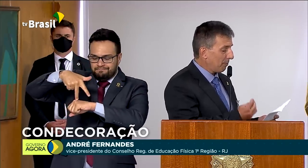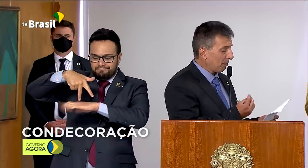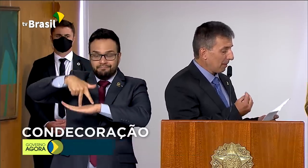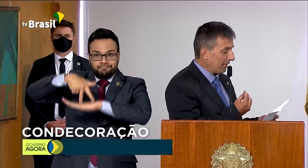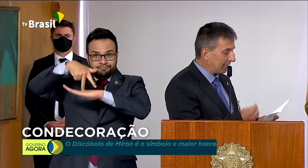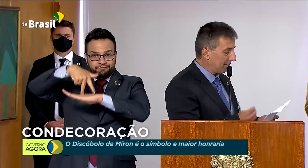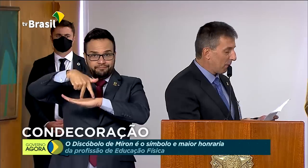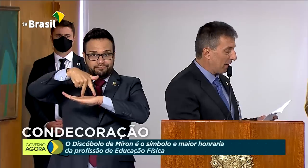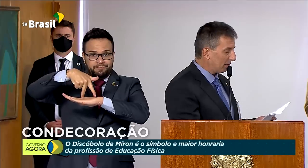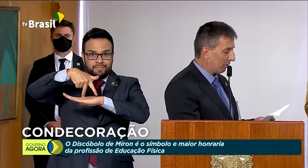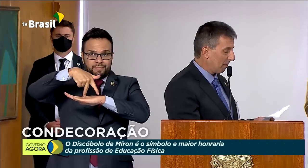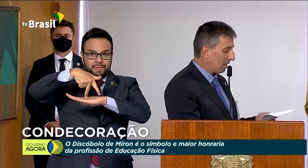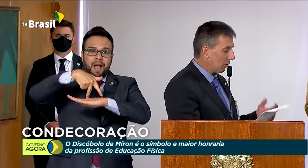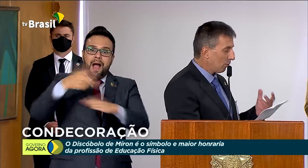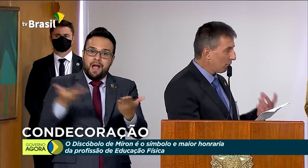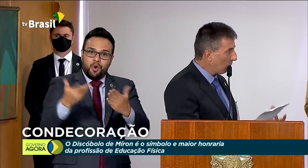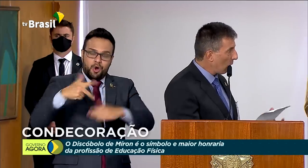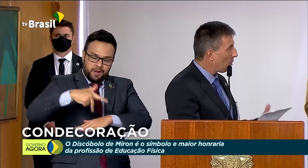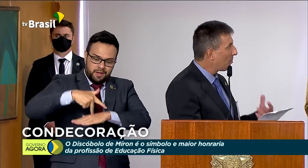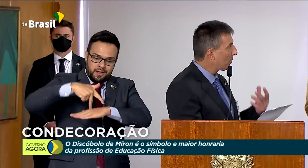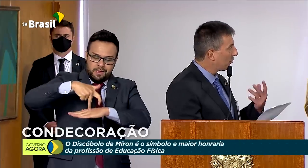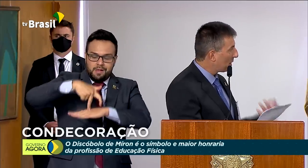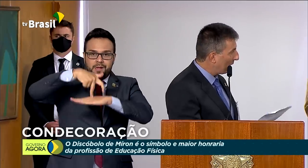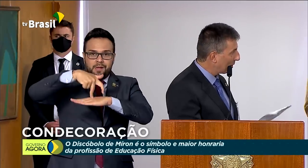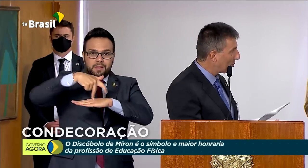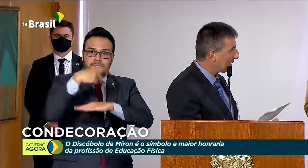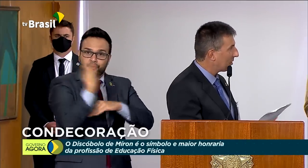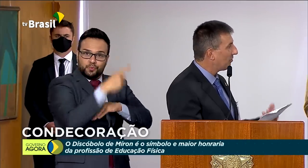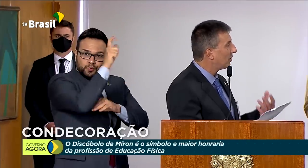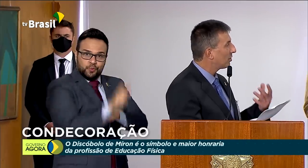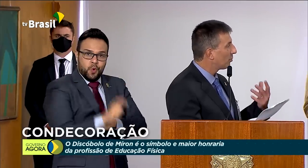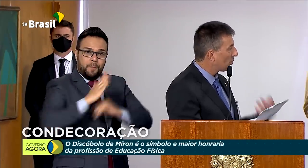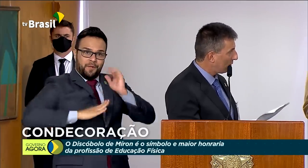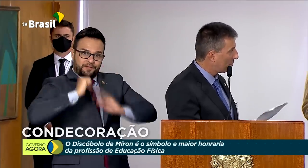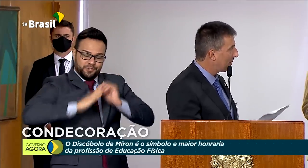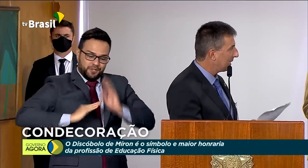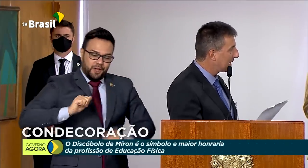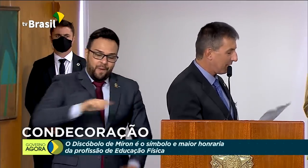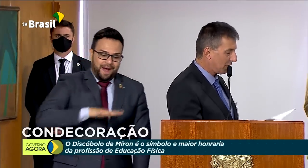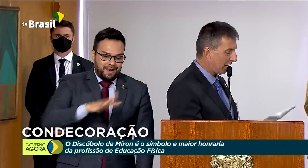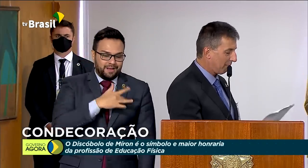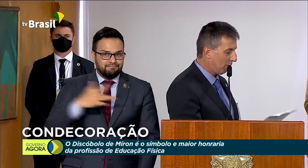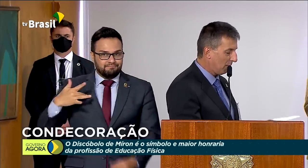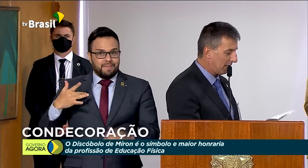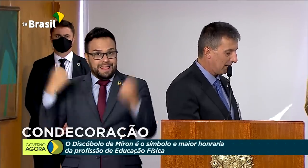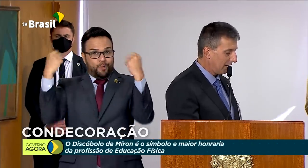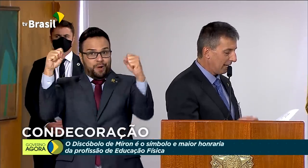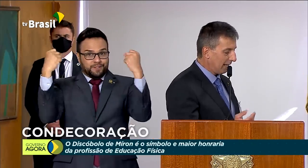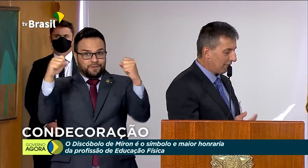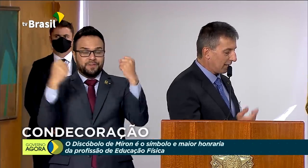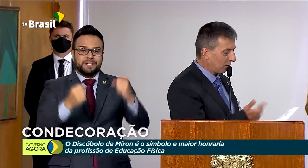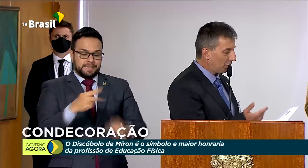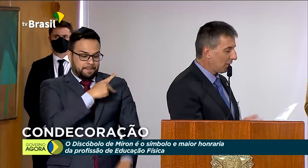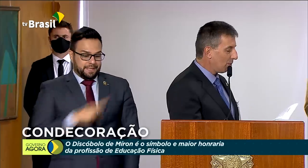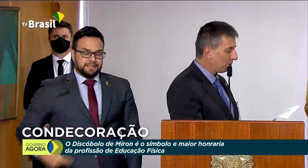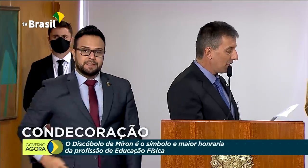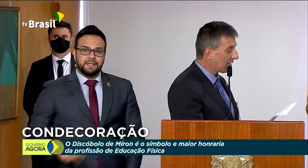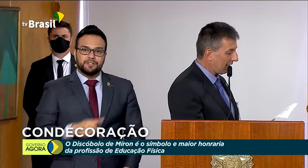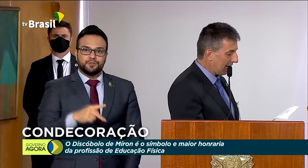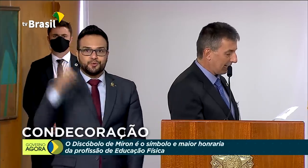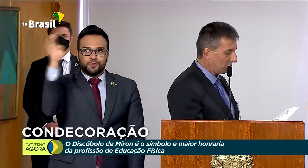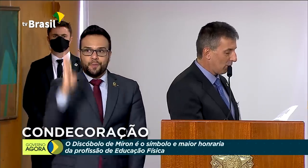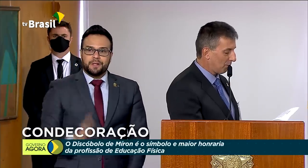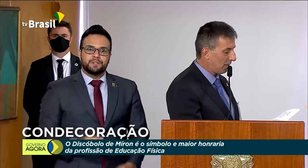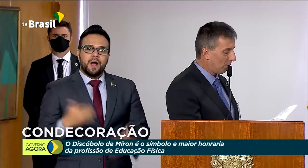que, nesse momento, o senhor, como profissional de educação física e o nosso presidente da República, faço questão